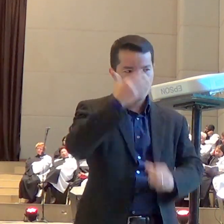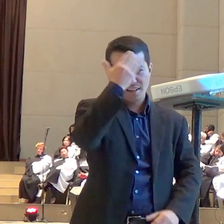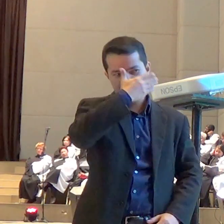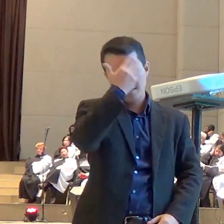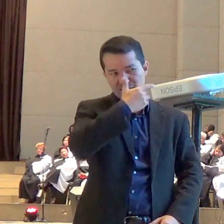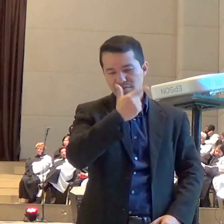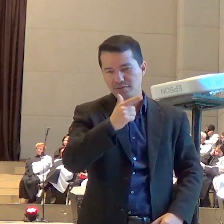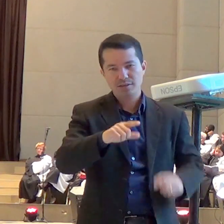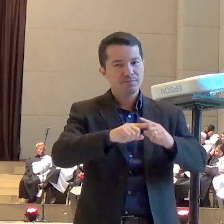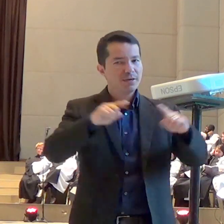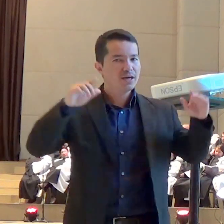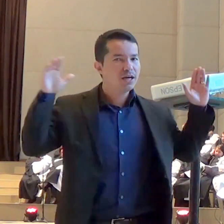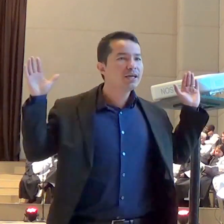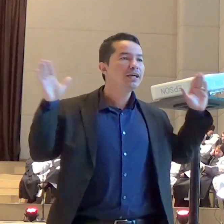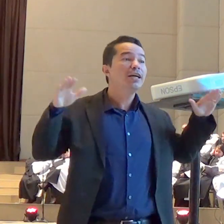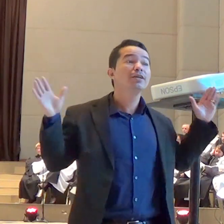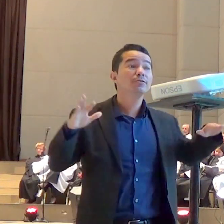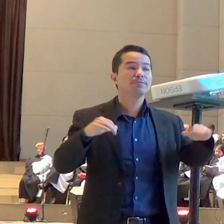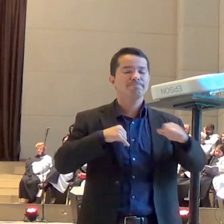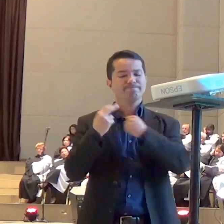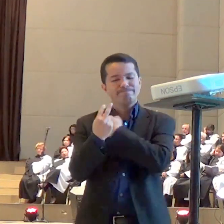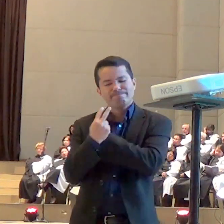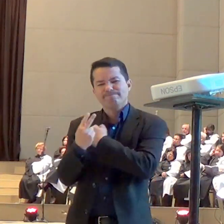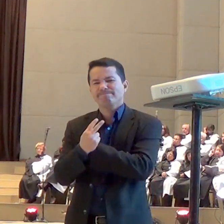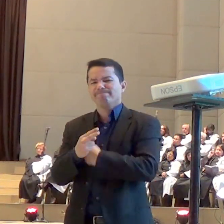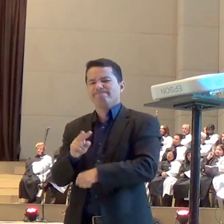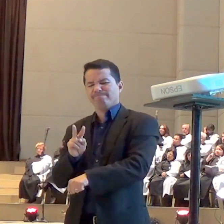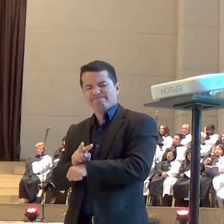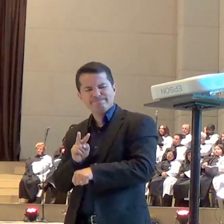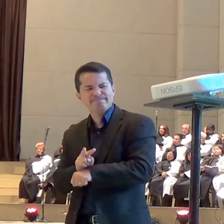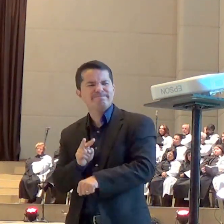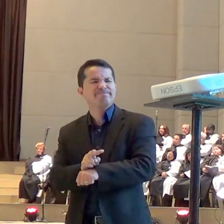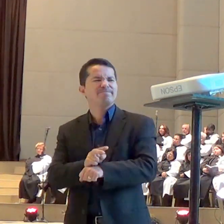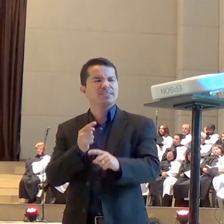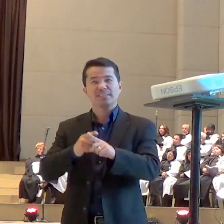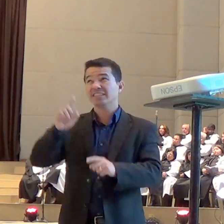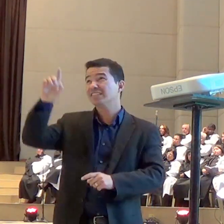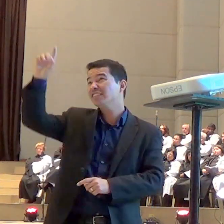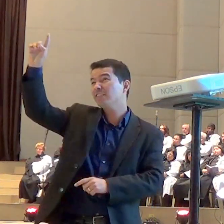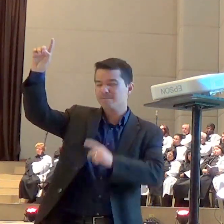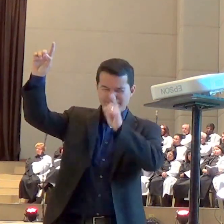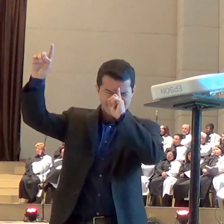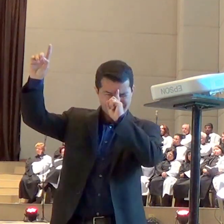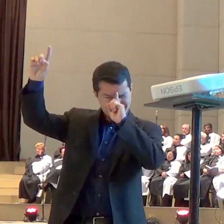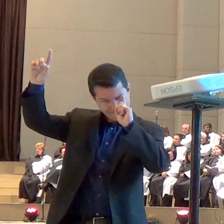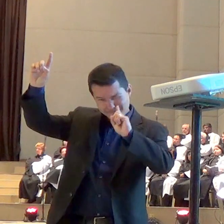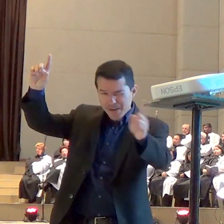atuando a favor da nossa vida por ordem do todo poderoso Deus